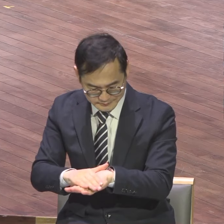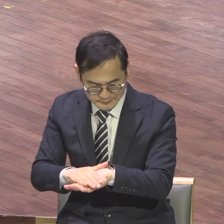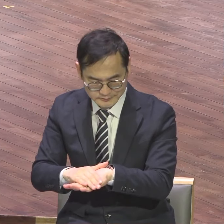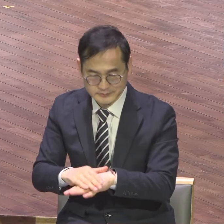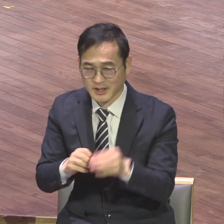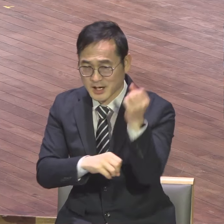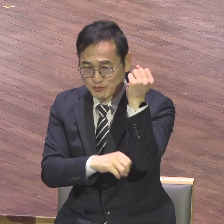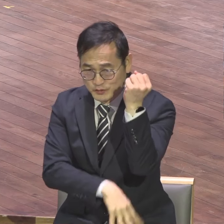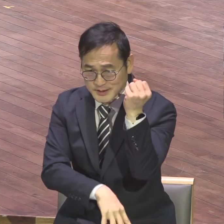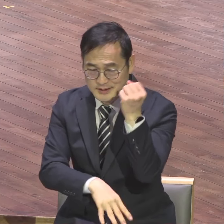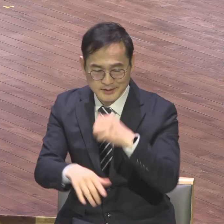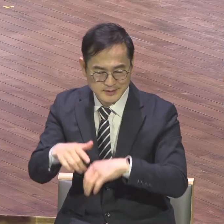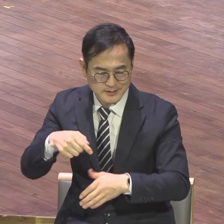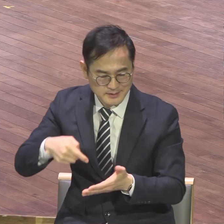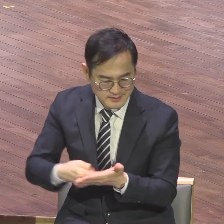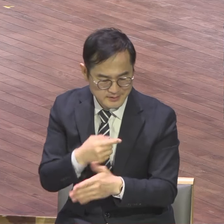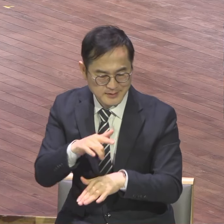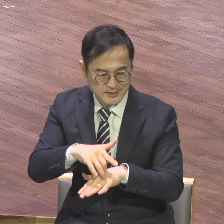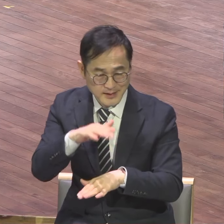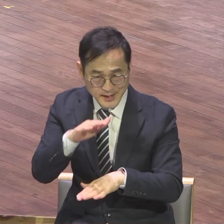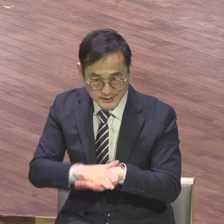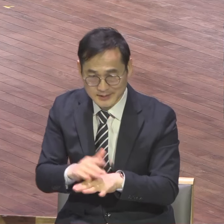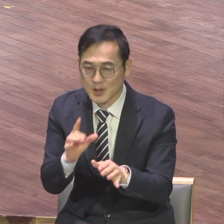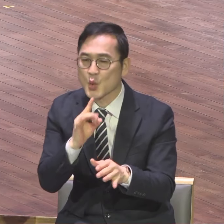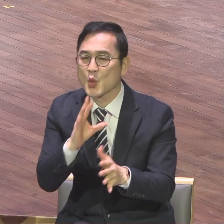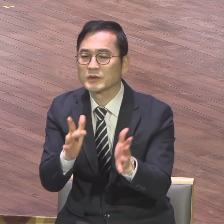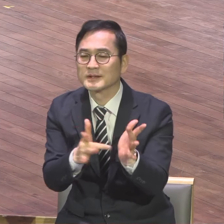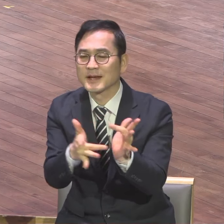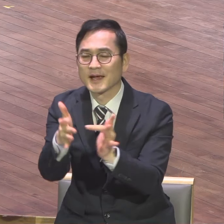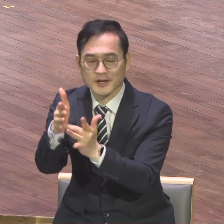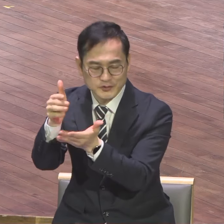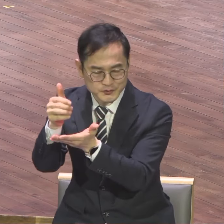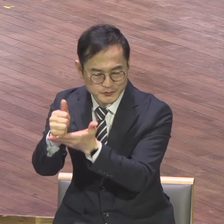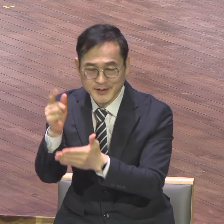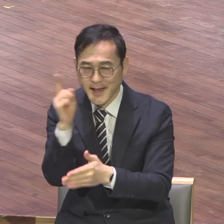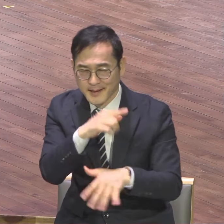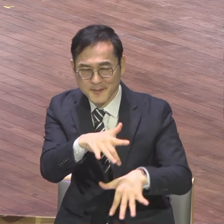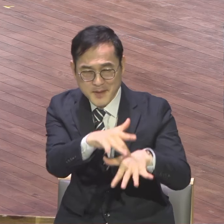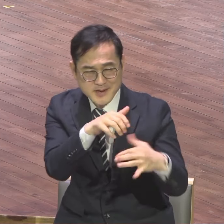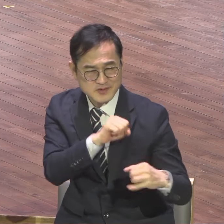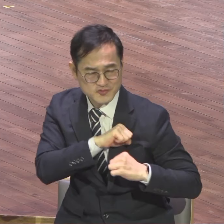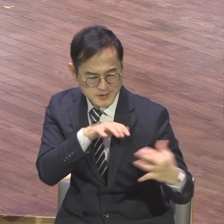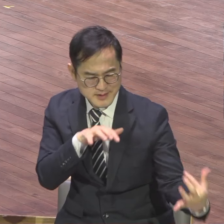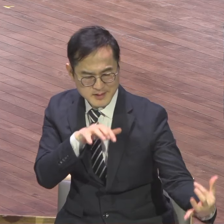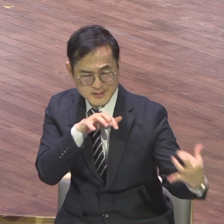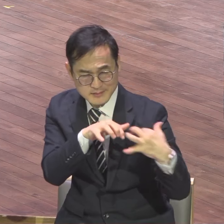흘리기까지 악반만의 군사들과 흉사 싸워서